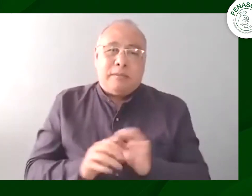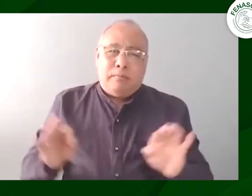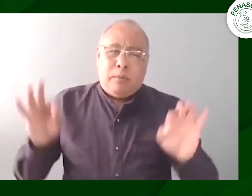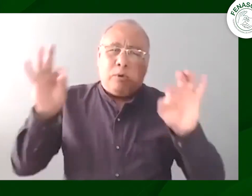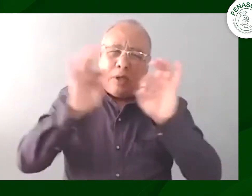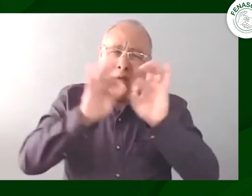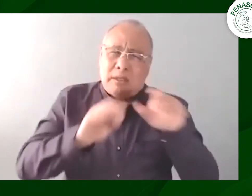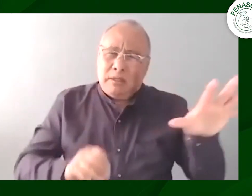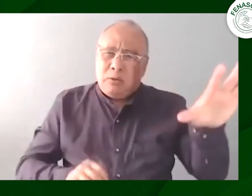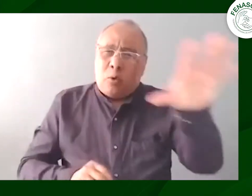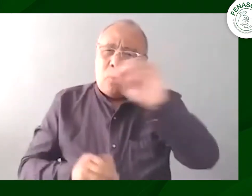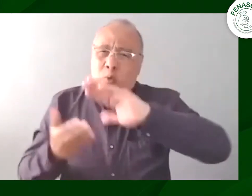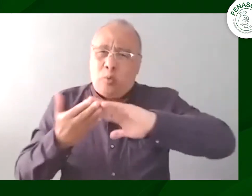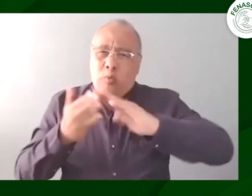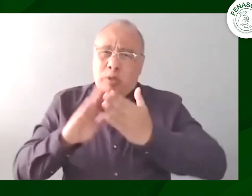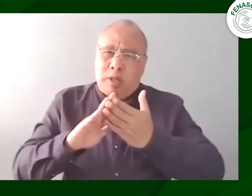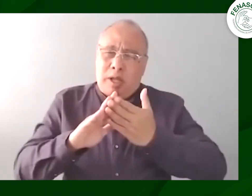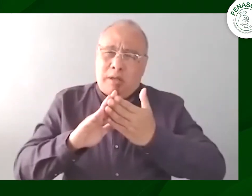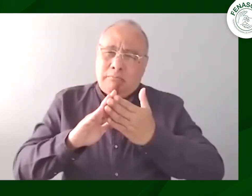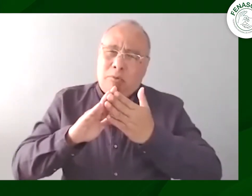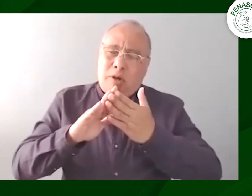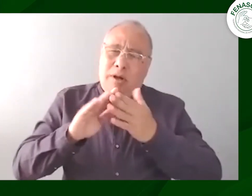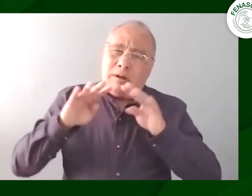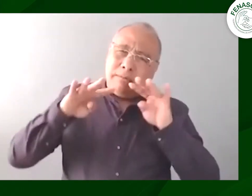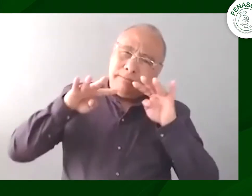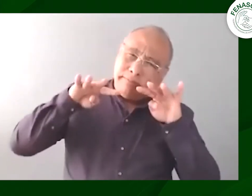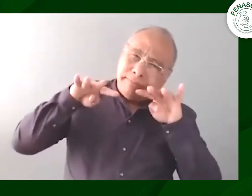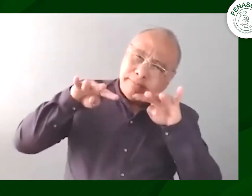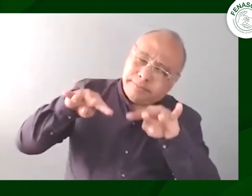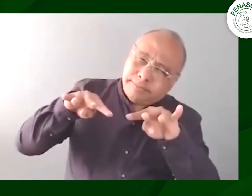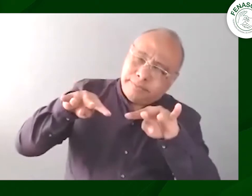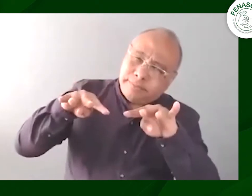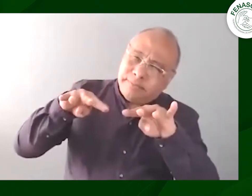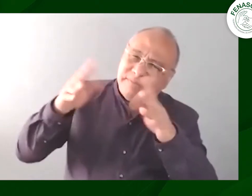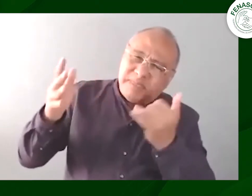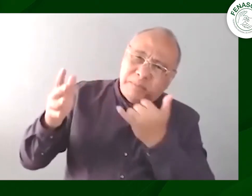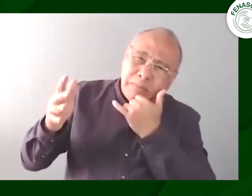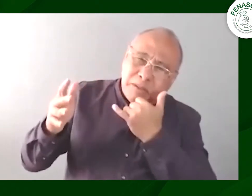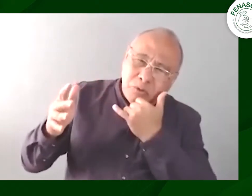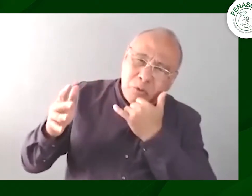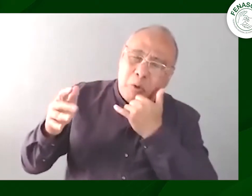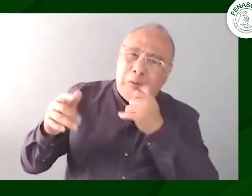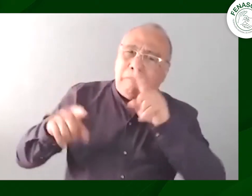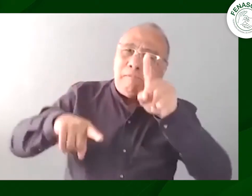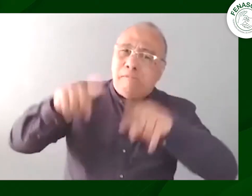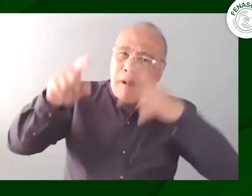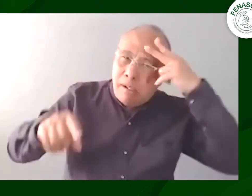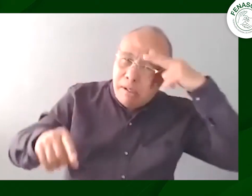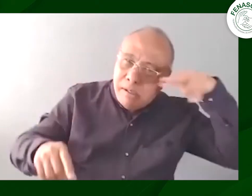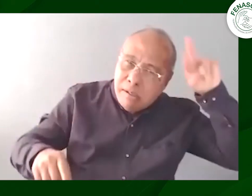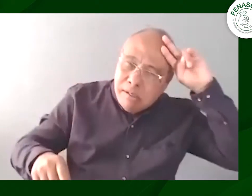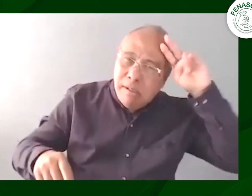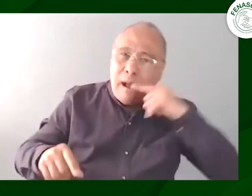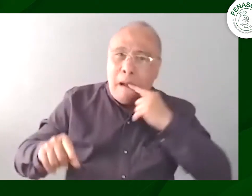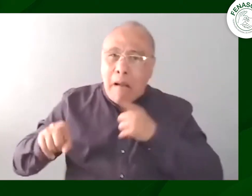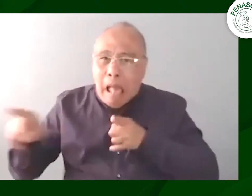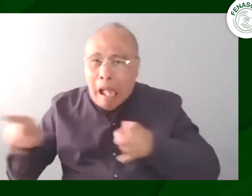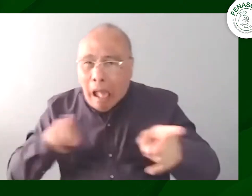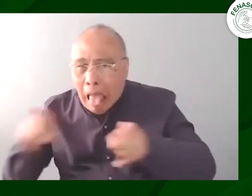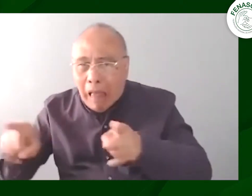Sandra esto que tú comentas es muy importante para la comunidad porque desde fuera se puede pensar bueno y